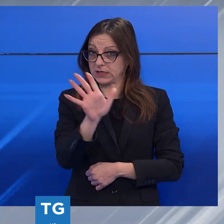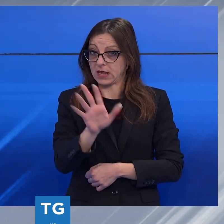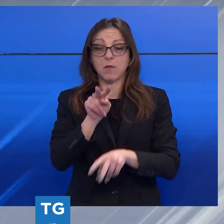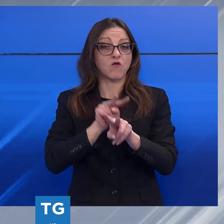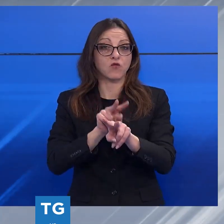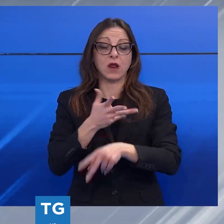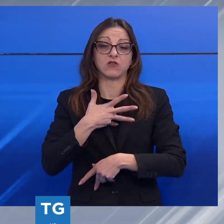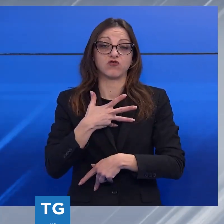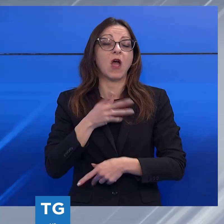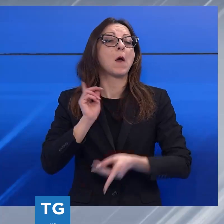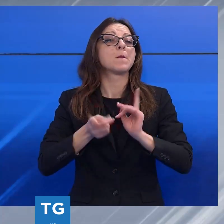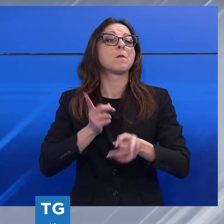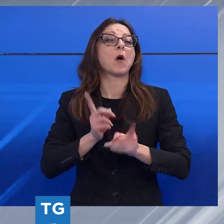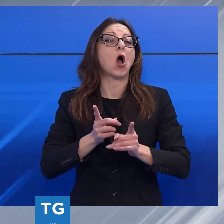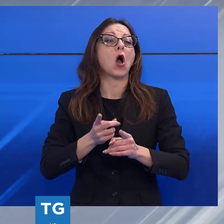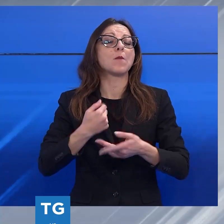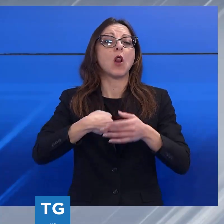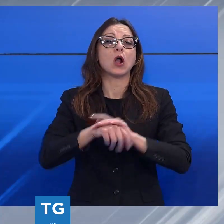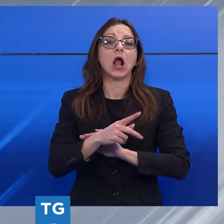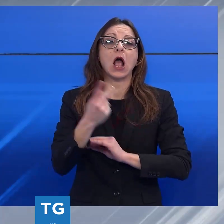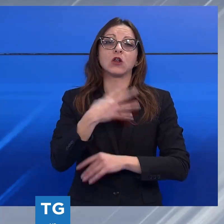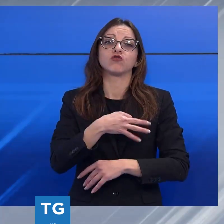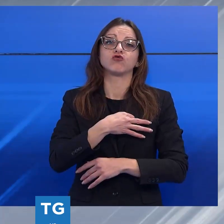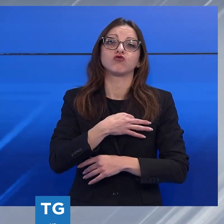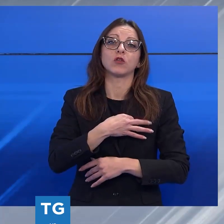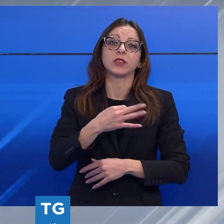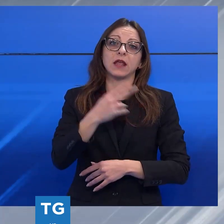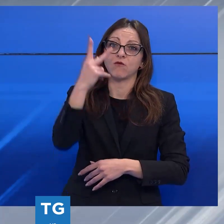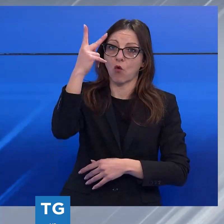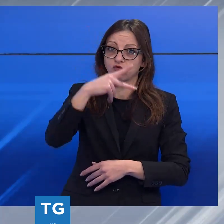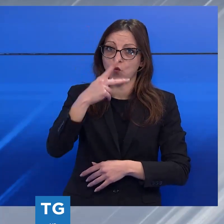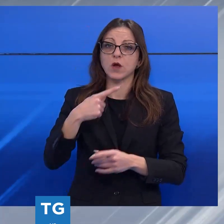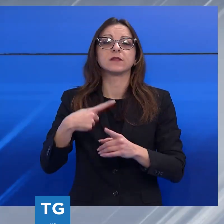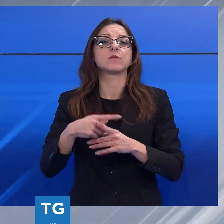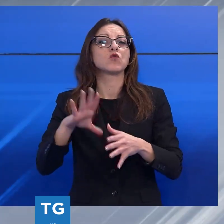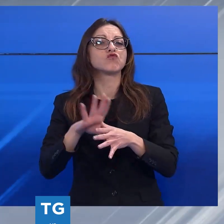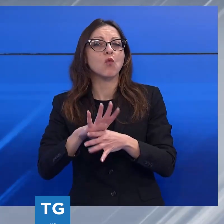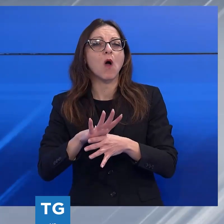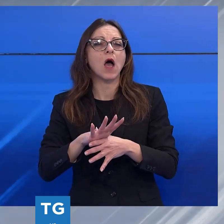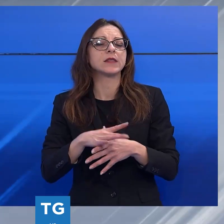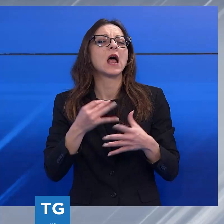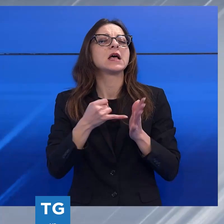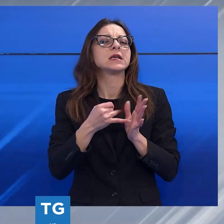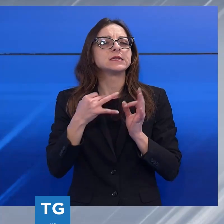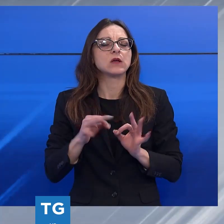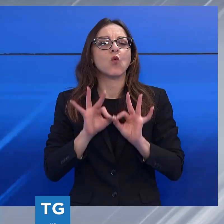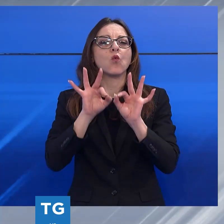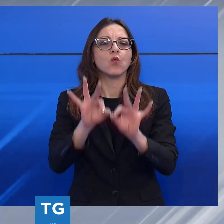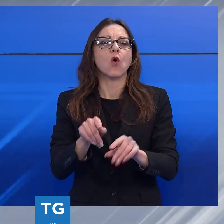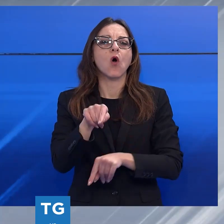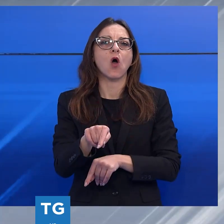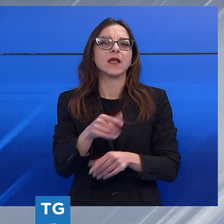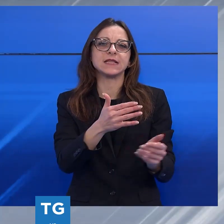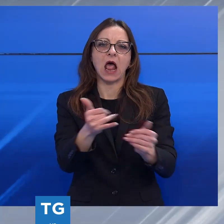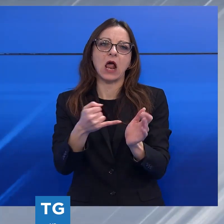il popolo rosso-nero e anche la lucchese saranno tutti lì. Apporgervi l'ultimo saluto. E manca a